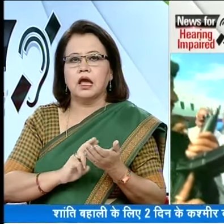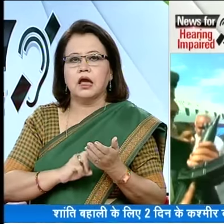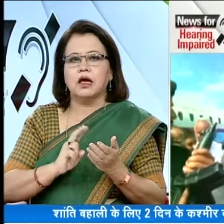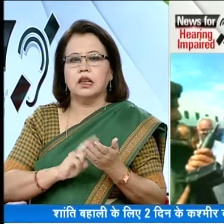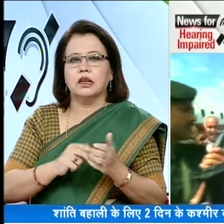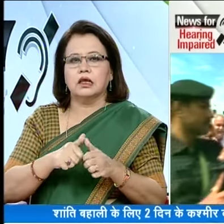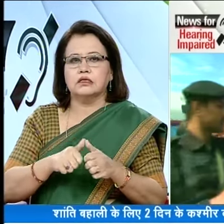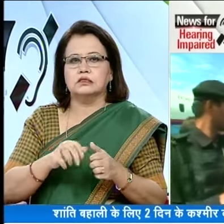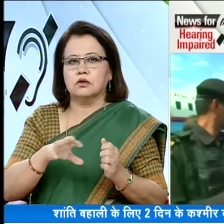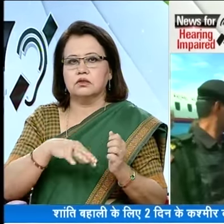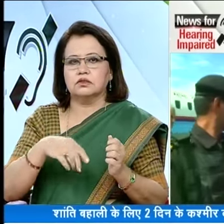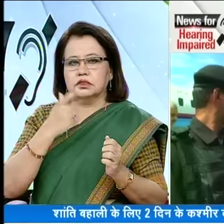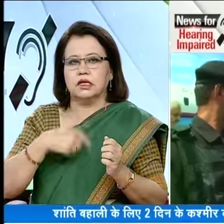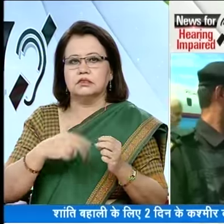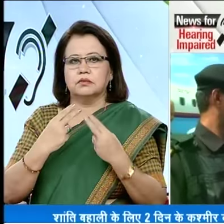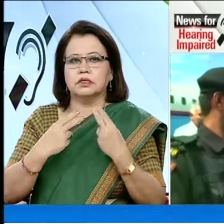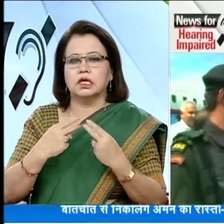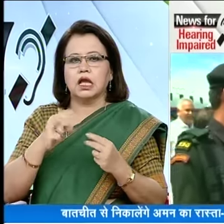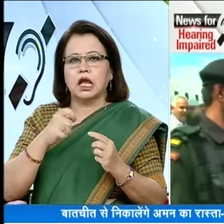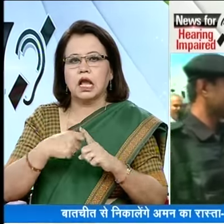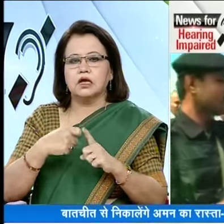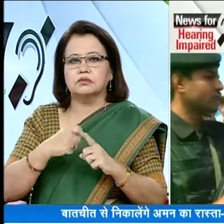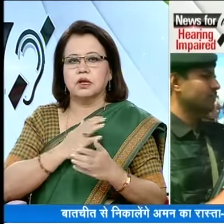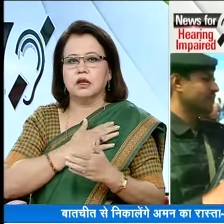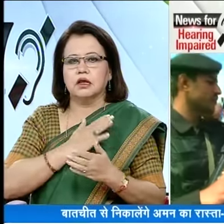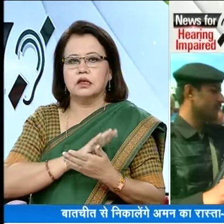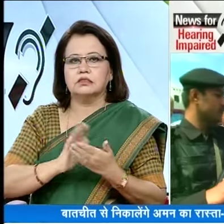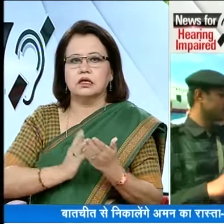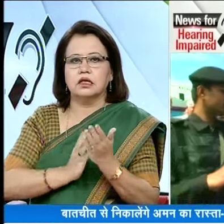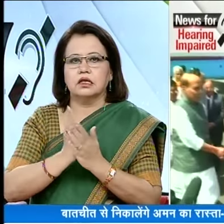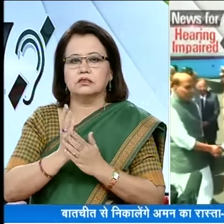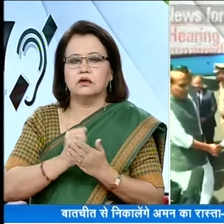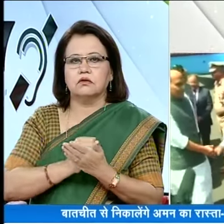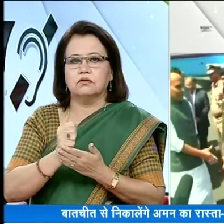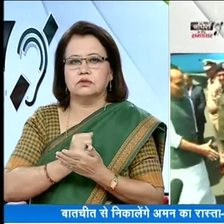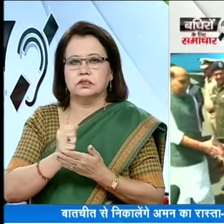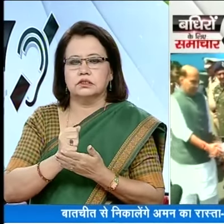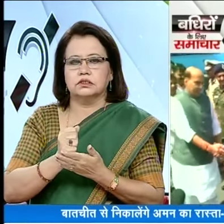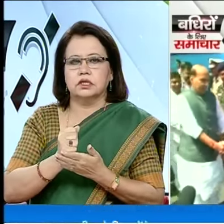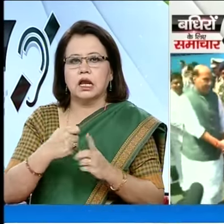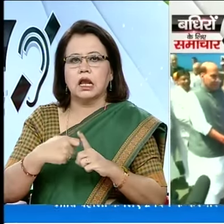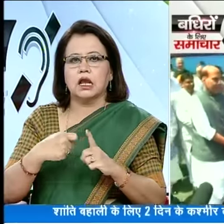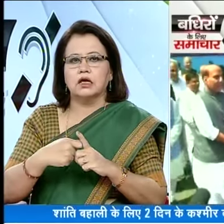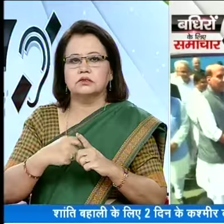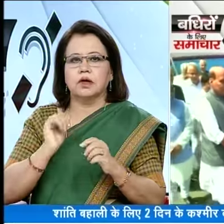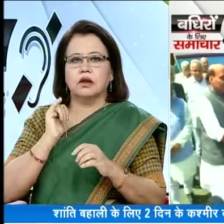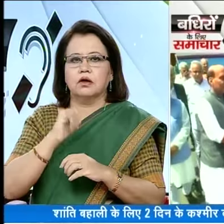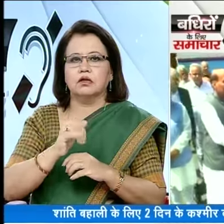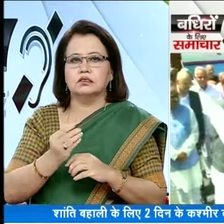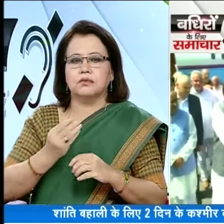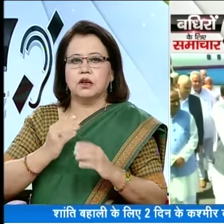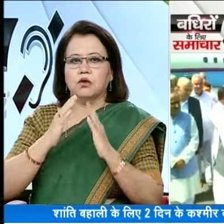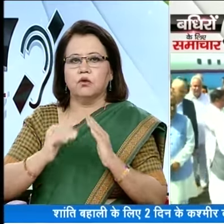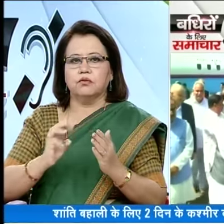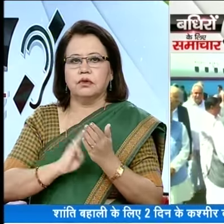और सिबिल सोसाइटी से बातचीत कर कश्मीर घाटी में आमन बहाली का रास्ता तलाशने की कोशिश करेगी। कश्मीर रवाना